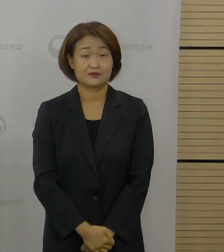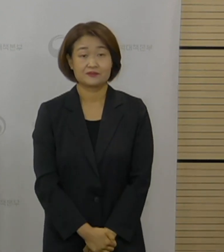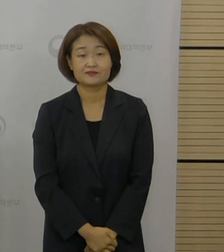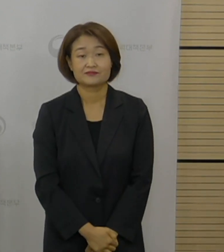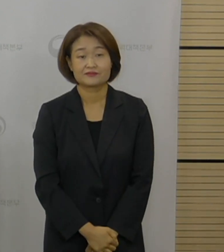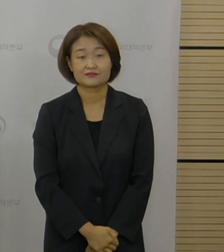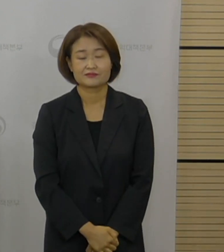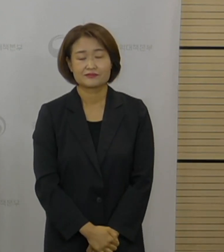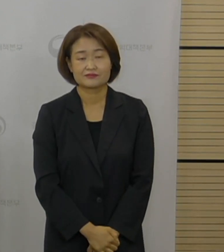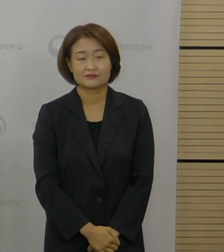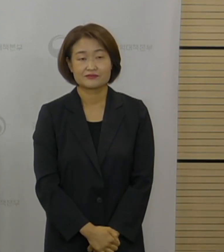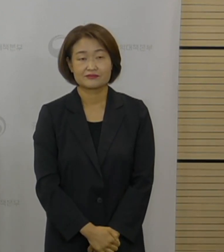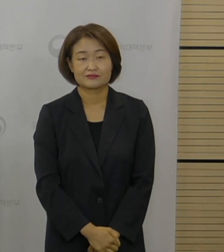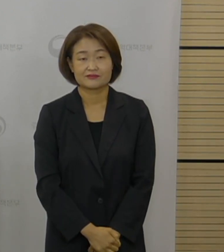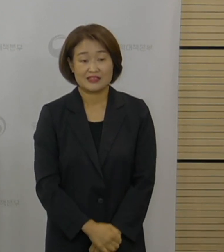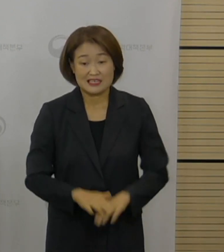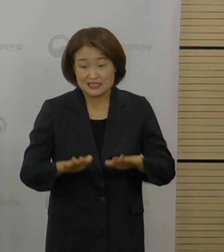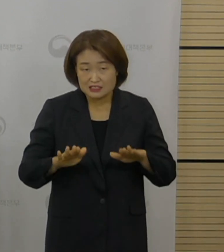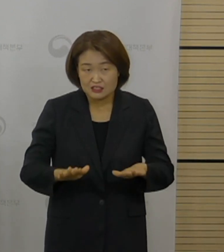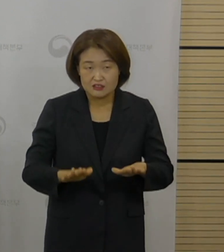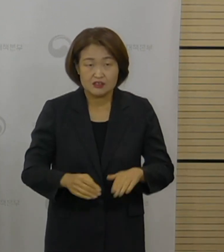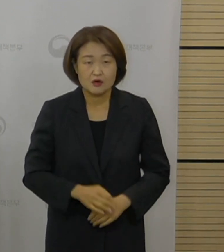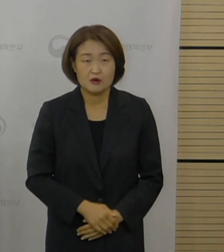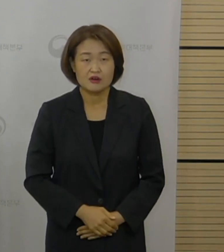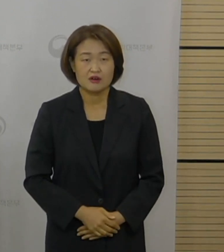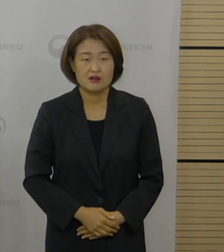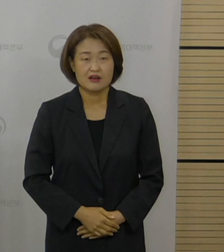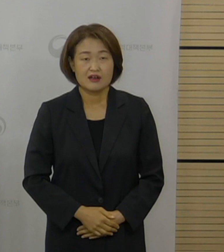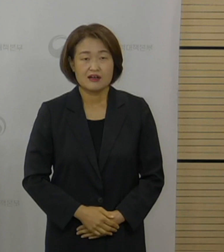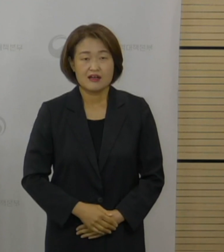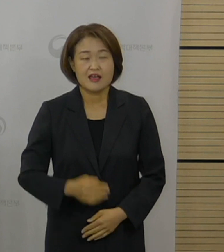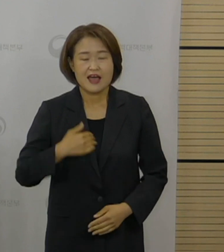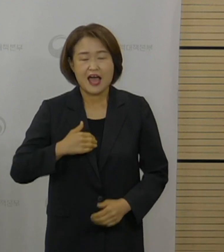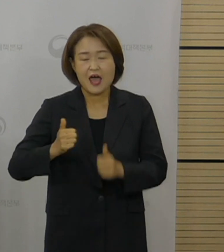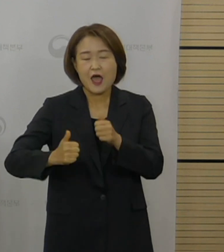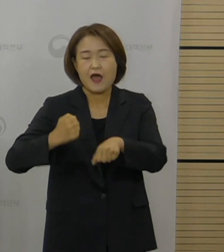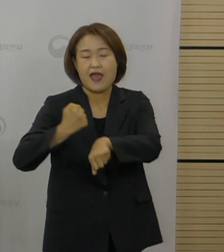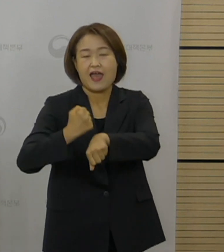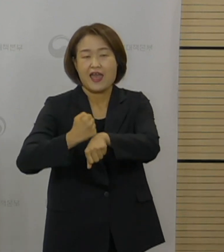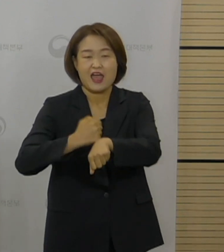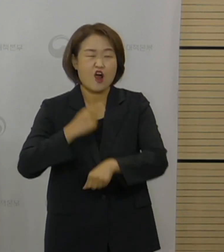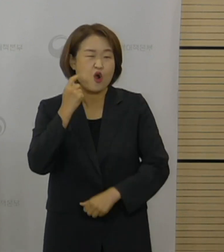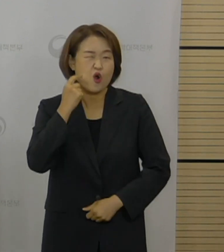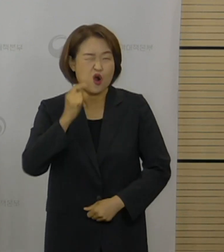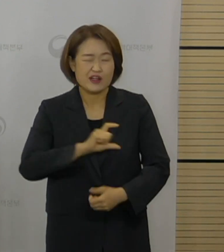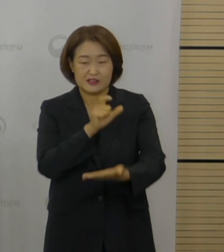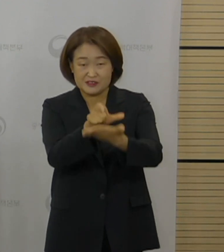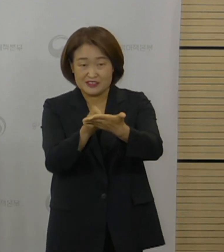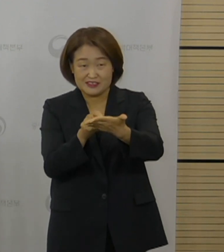모의고사 허위 신청을 통해서 접종을 받으시는 분들에 대해서는